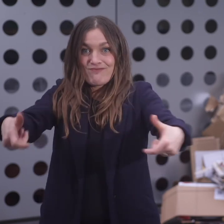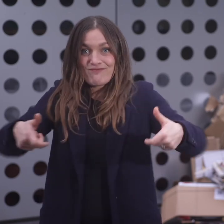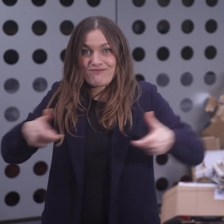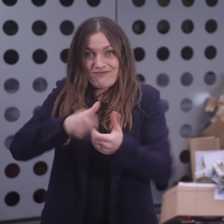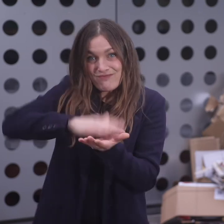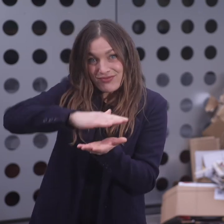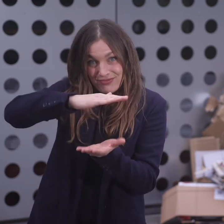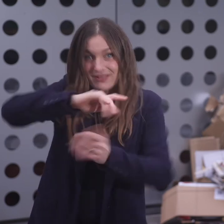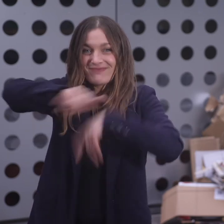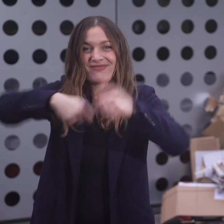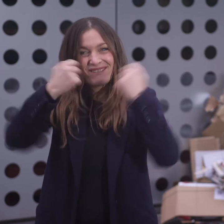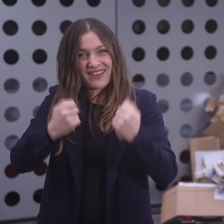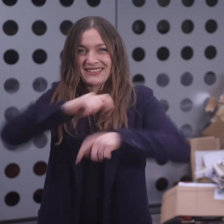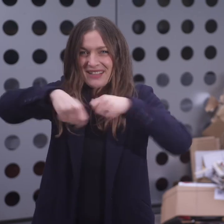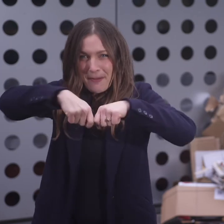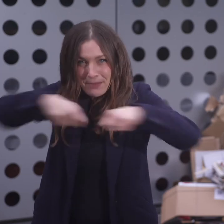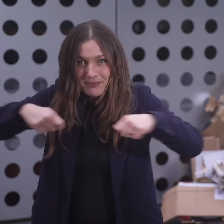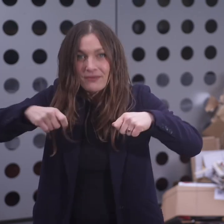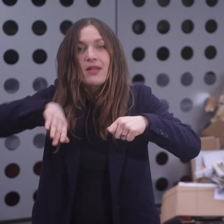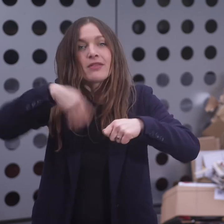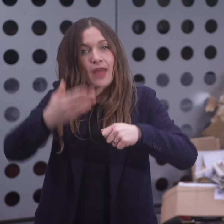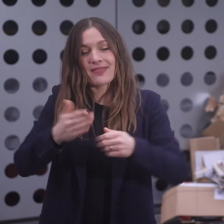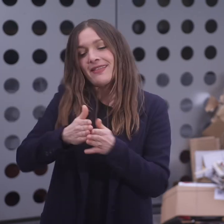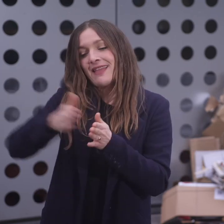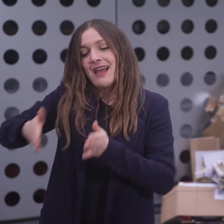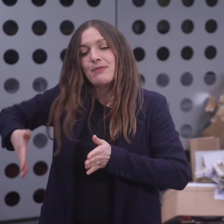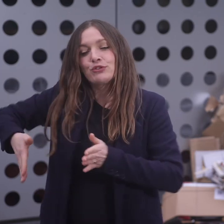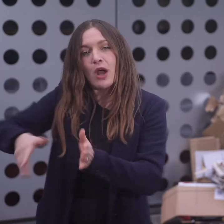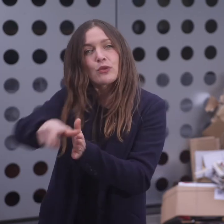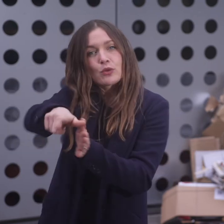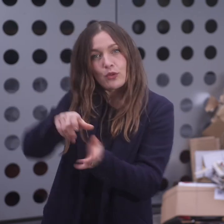am Strassen-, Trottoirrand oder am Bereitstellungsort deponieren.